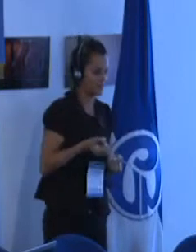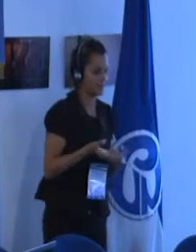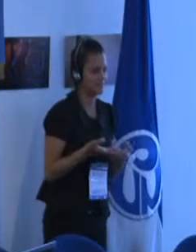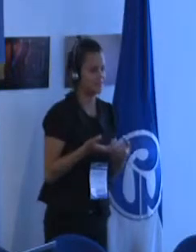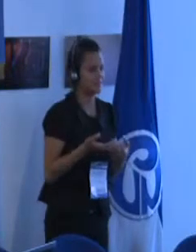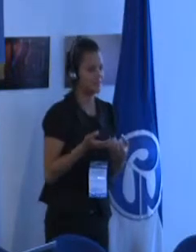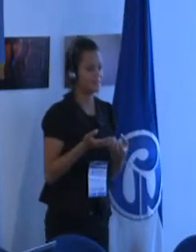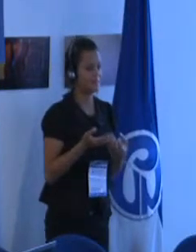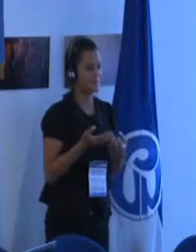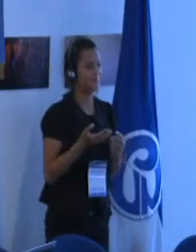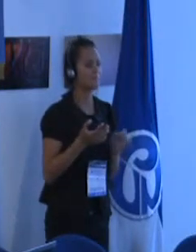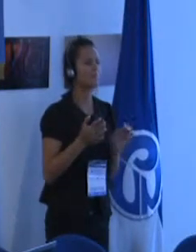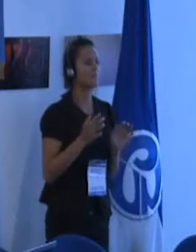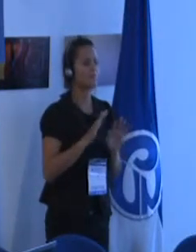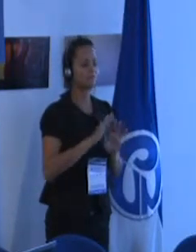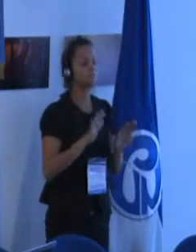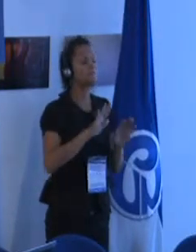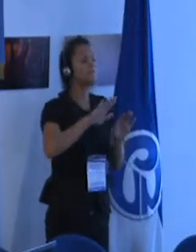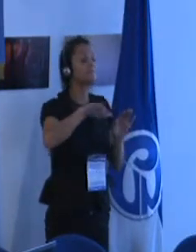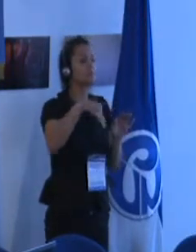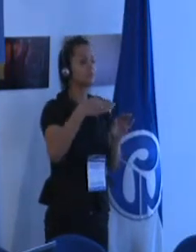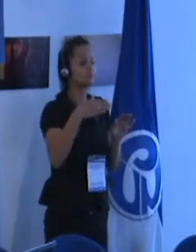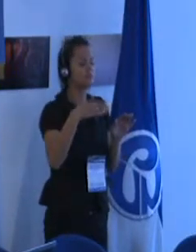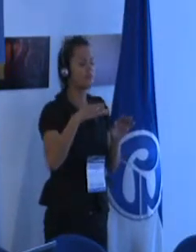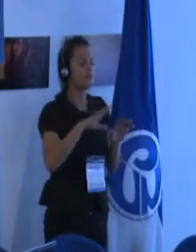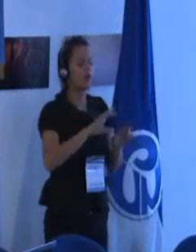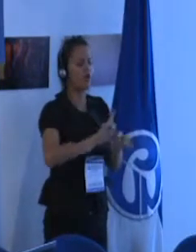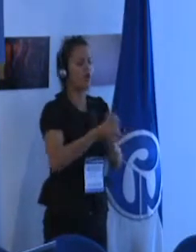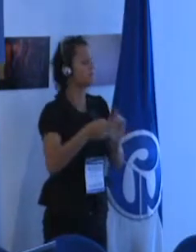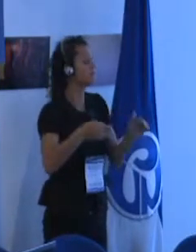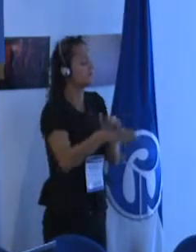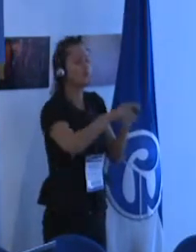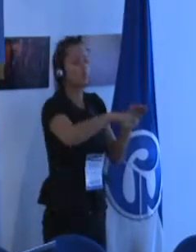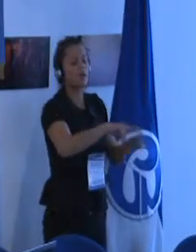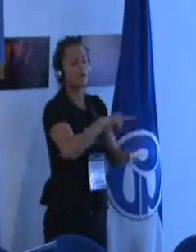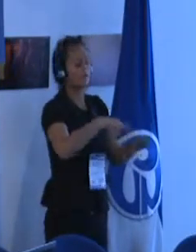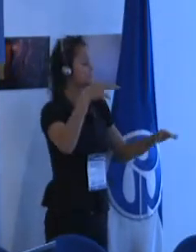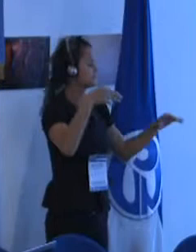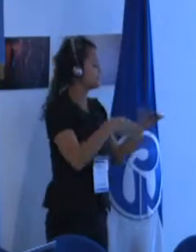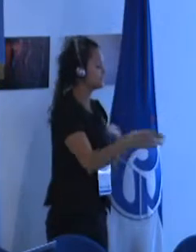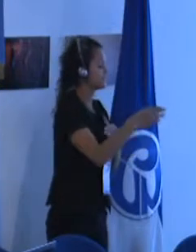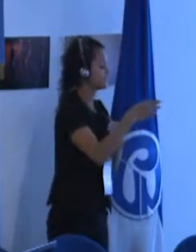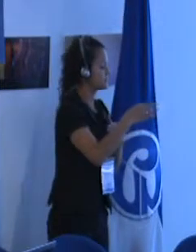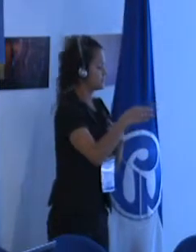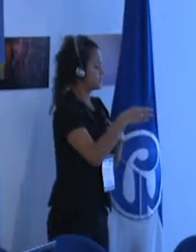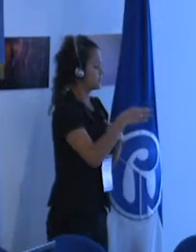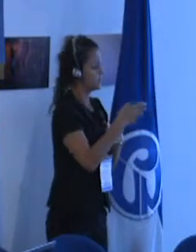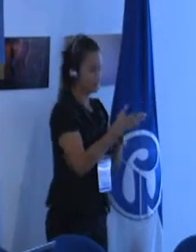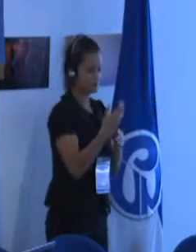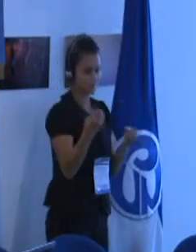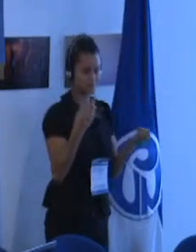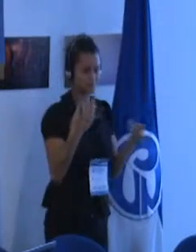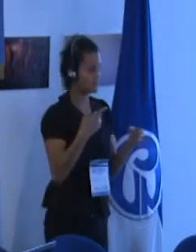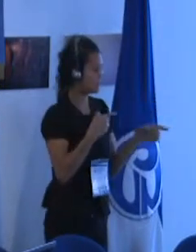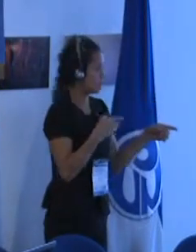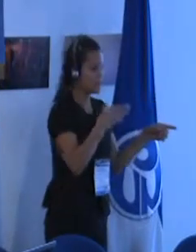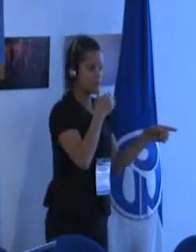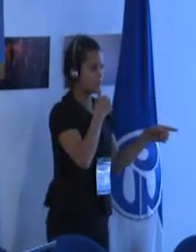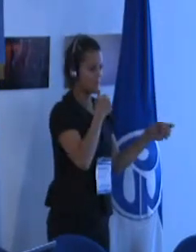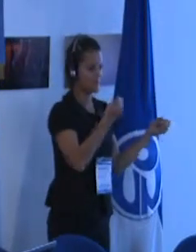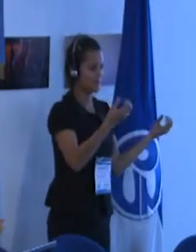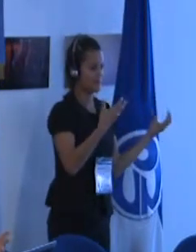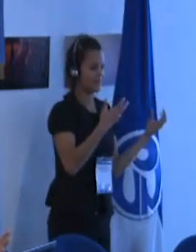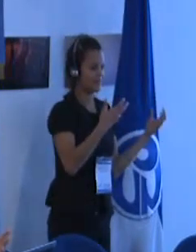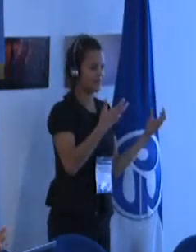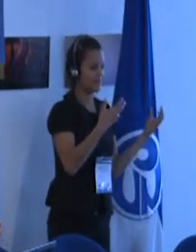y cuando se encuentra en una escuela común de repente ya no cuenta con estas necesidades no hay un problema